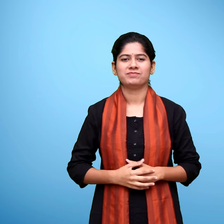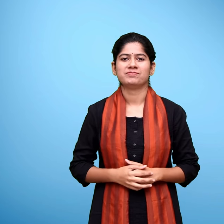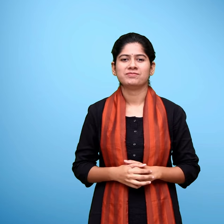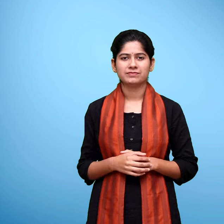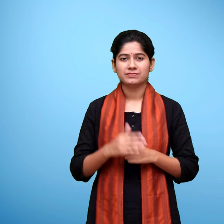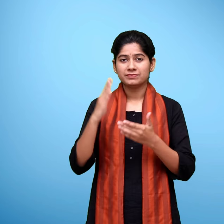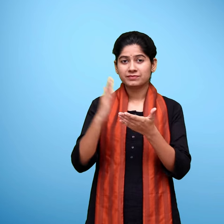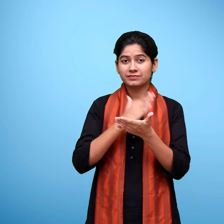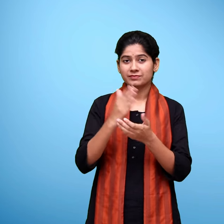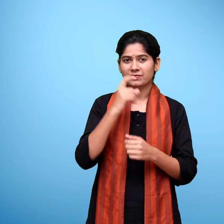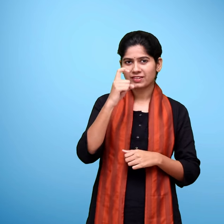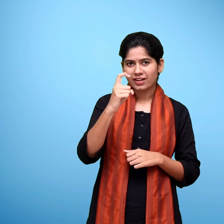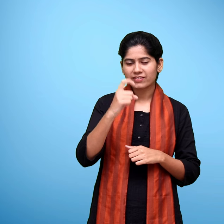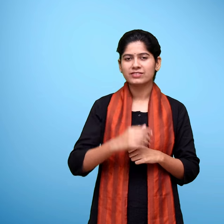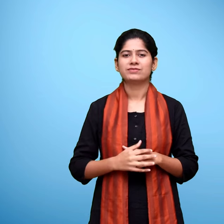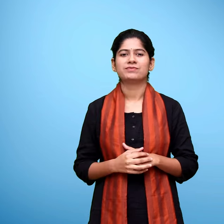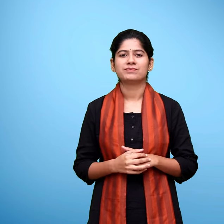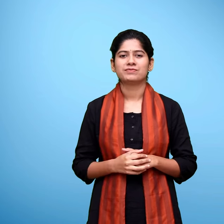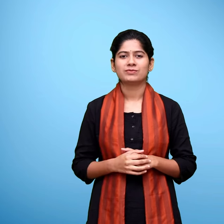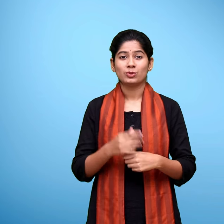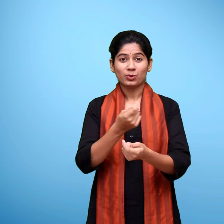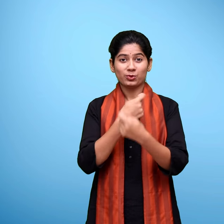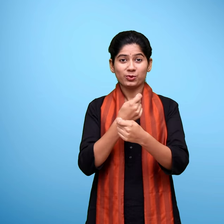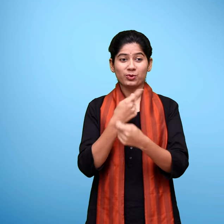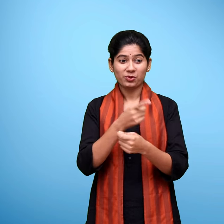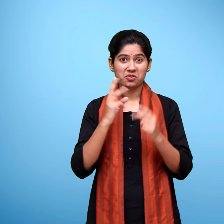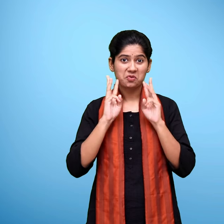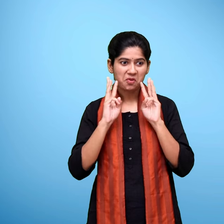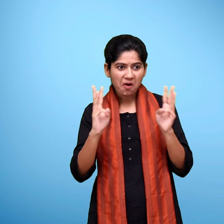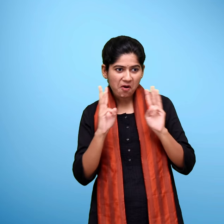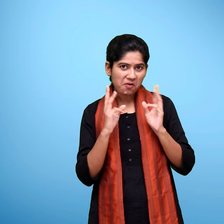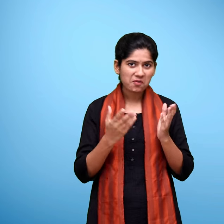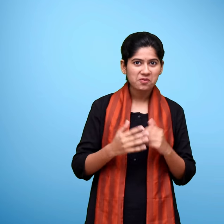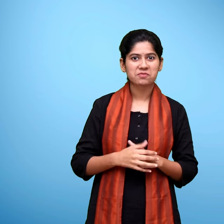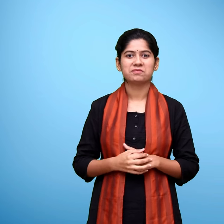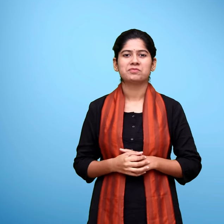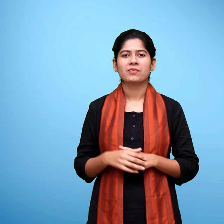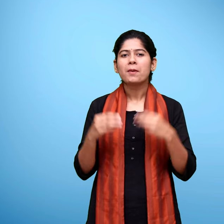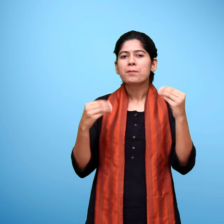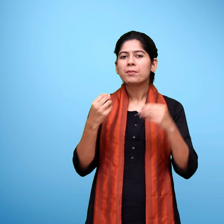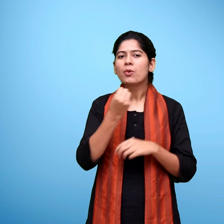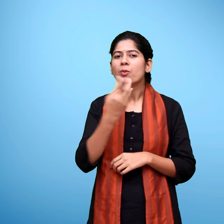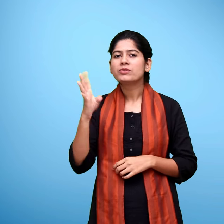पाठ साथ वाह मेरे घोडे प्रिष्ठ